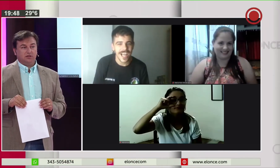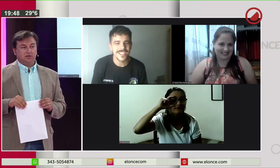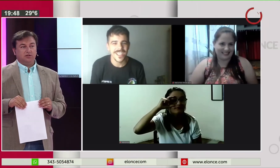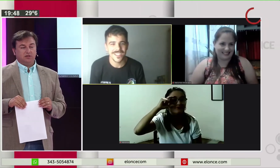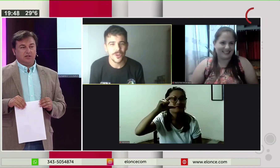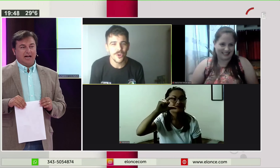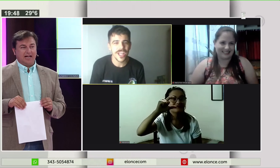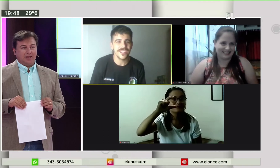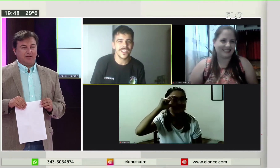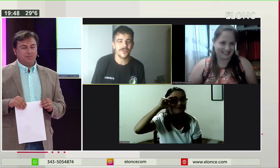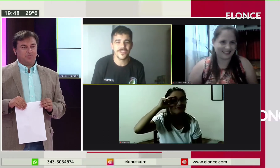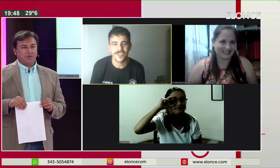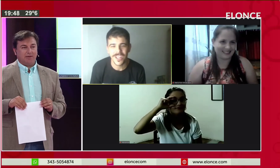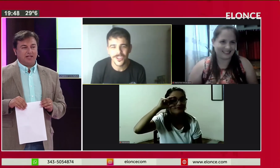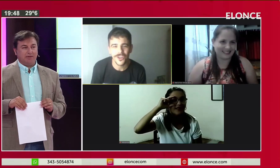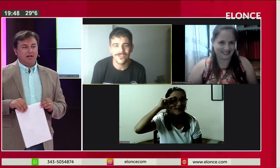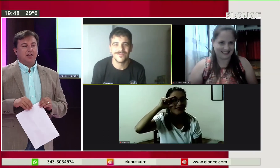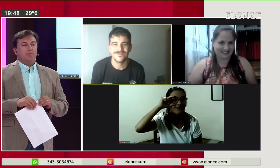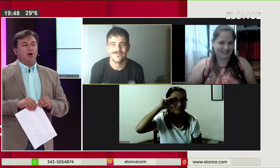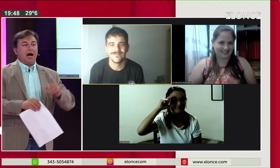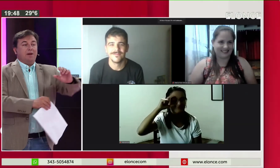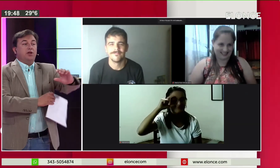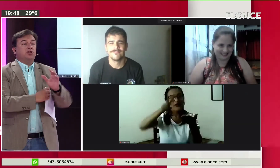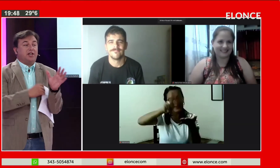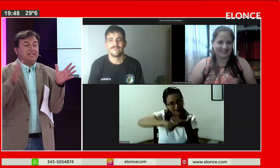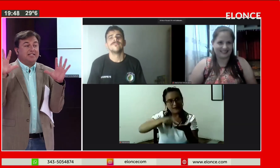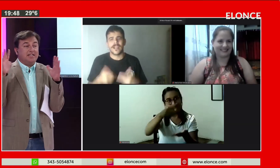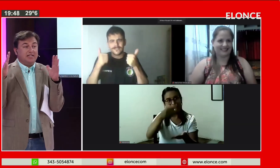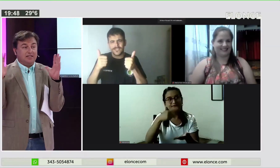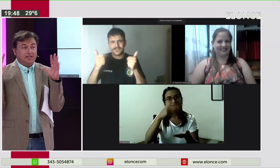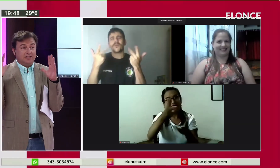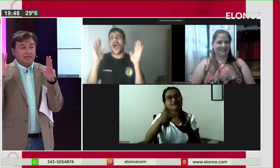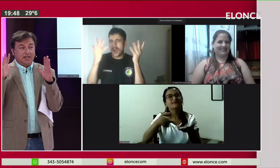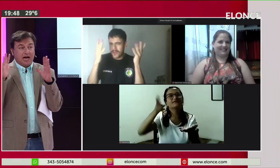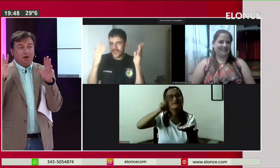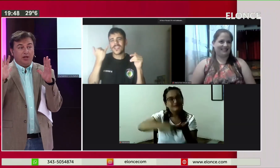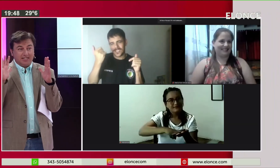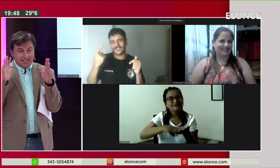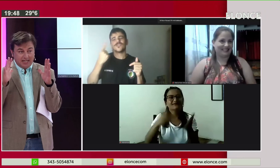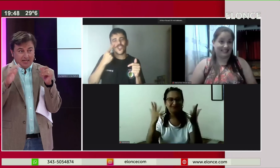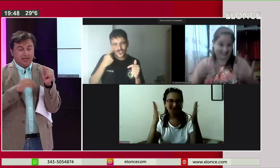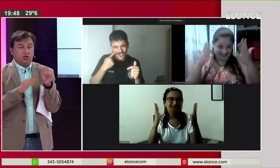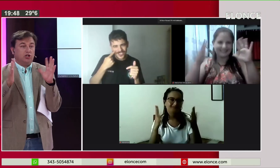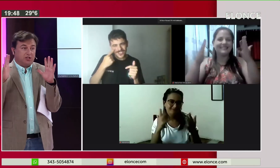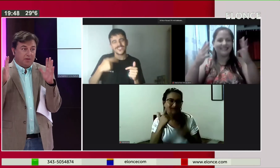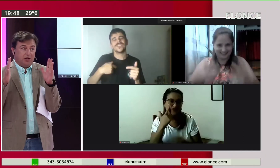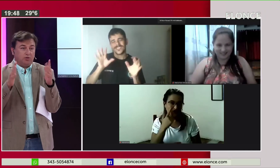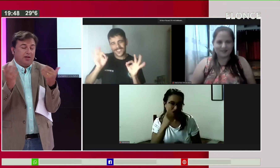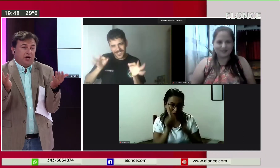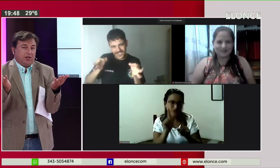Así es, con un lente. Está bien, está bien. Bueno, aplaudir, yo sé que es así. Aplaudir es así. Yo los estoy aplaudiendo a ustedes porque les estoy